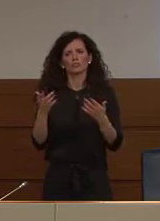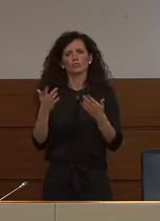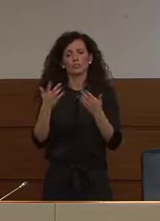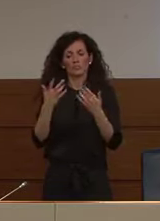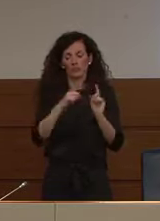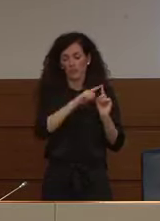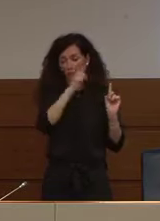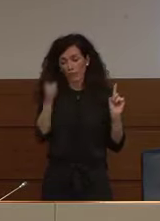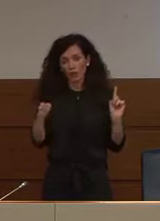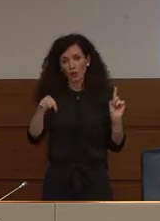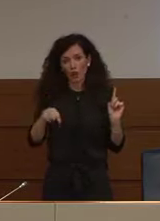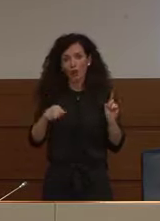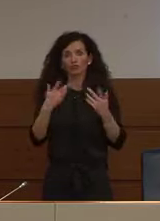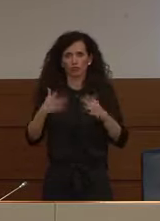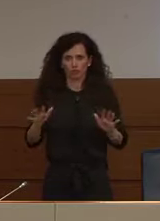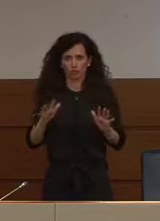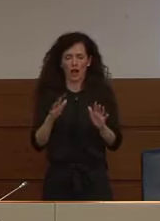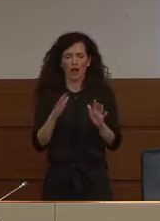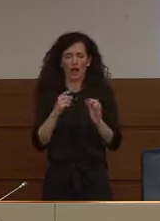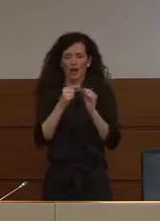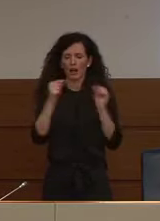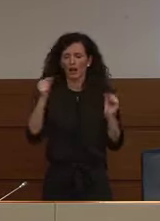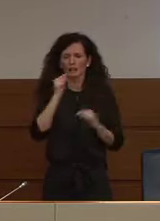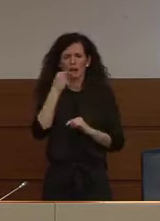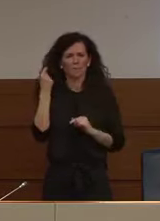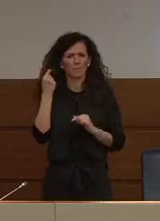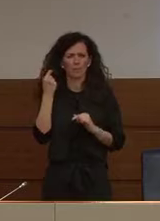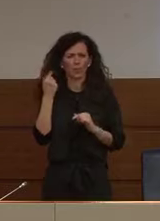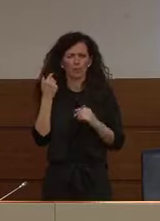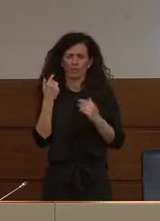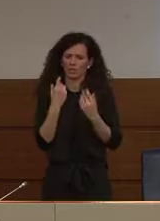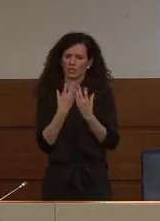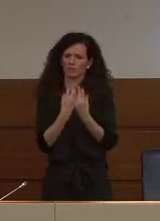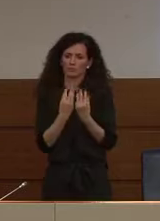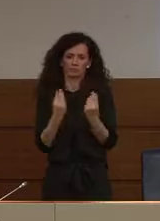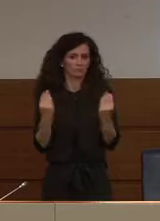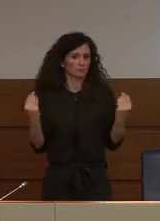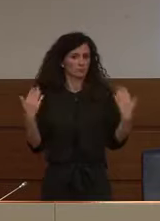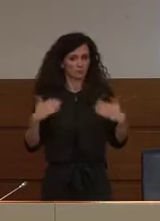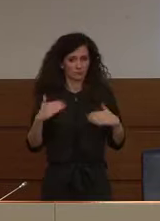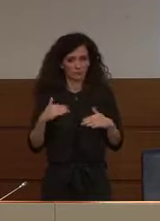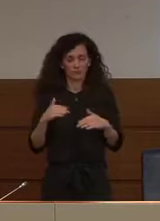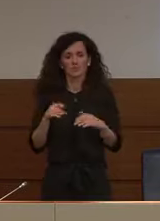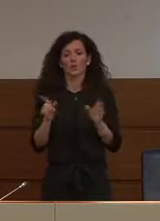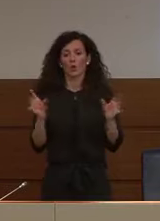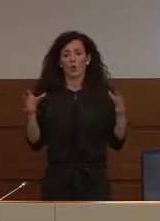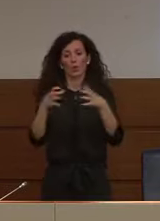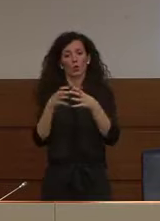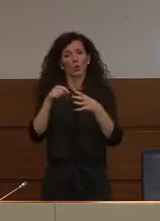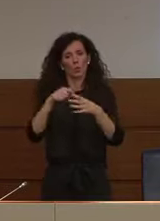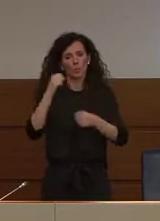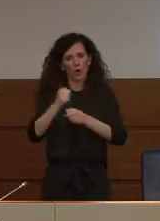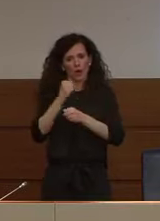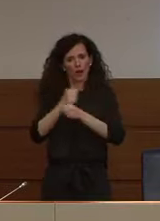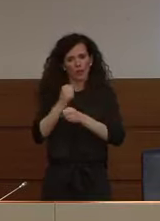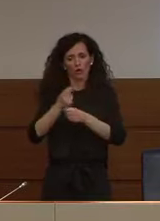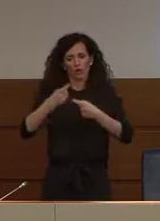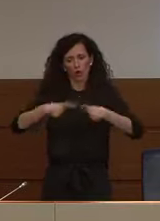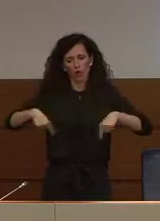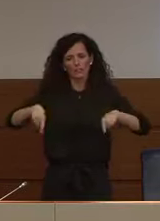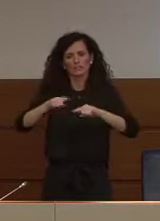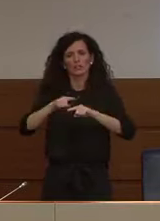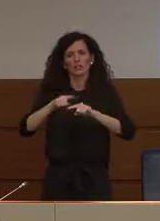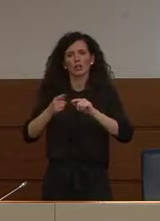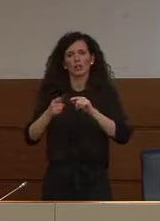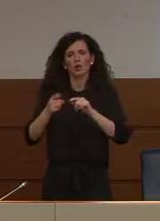elevato di tamponi e sia il gruppo di lavoro del consiglio superiore di